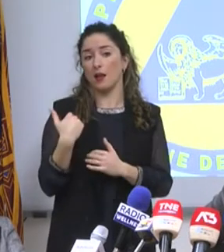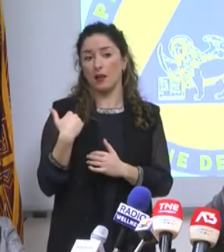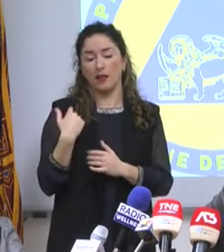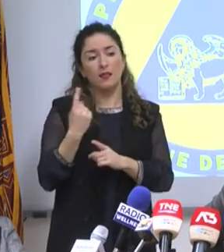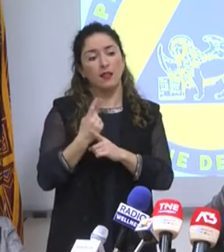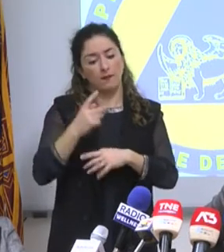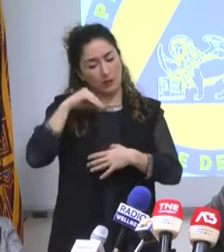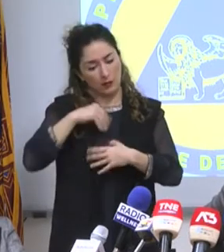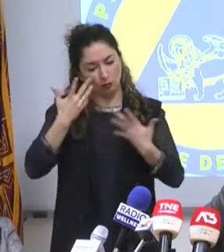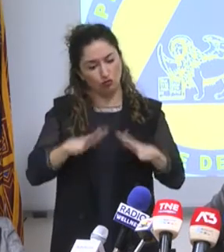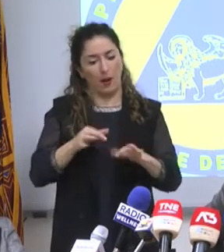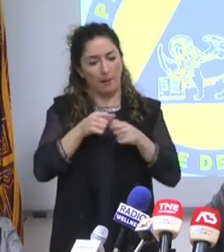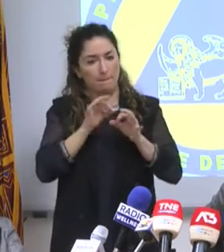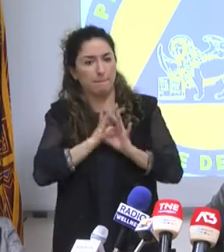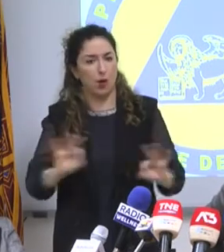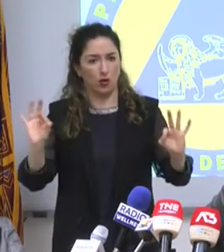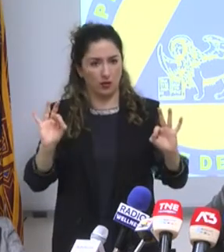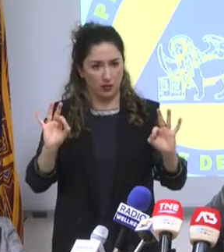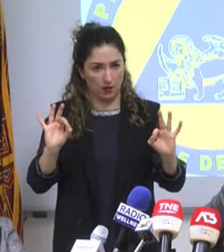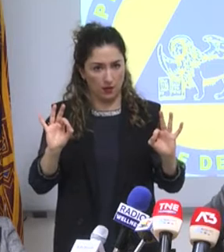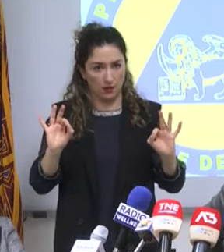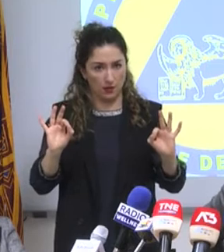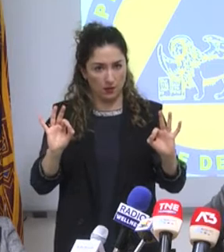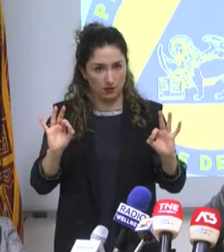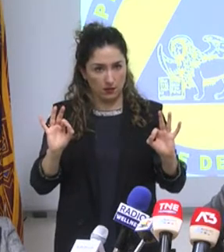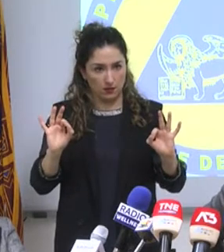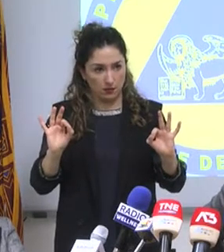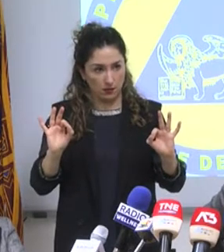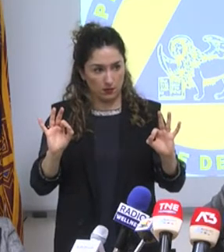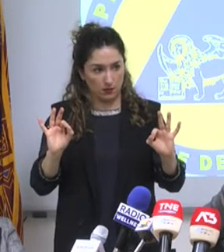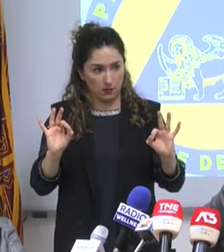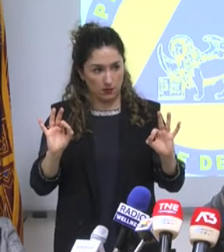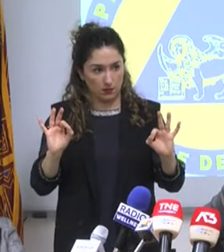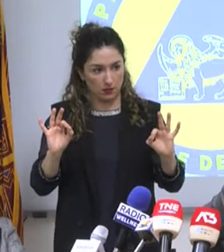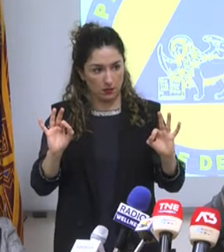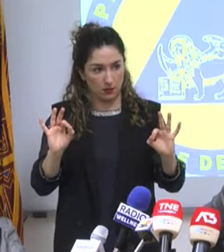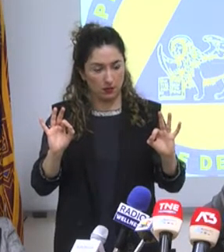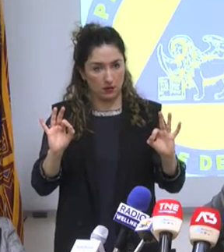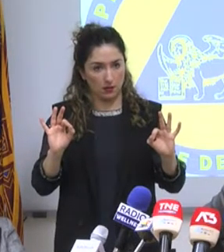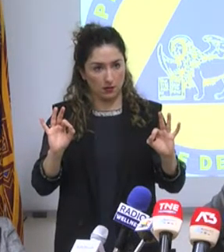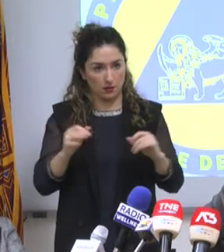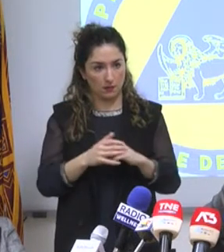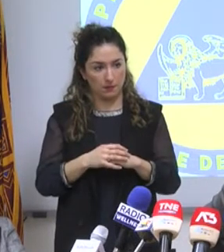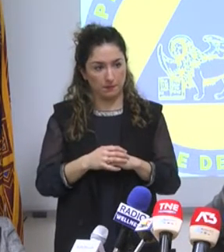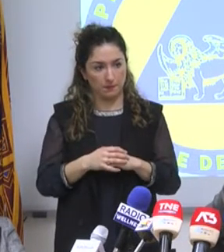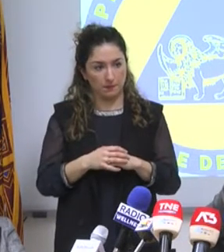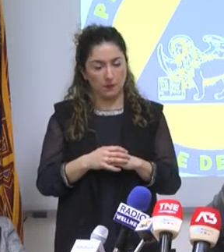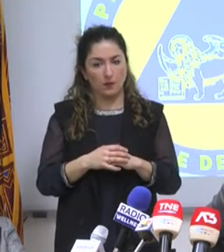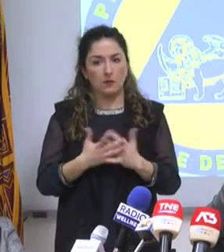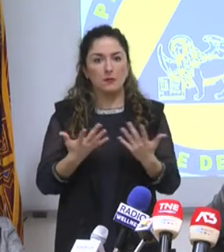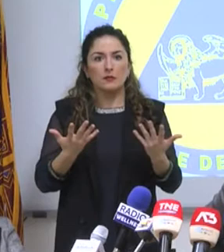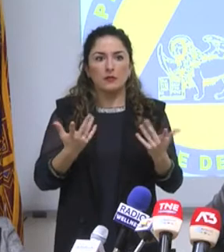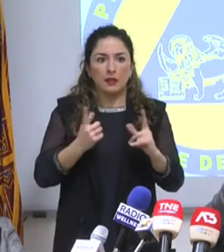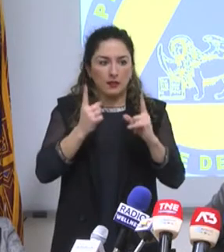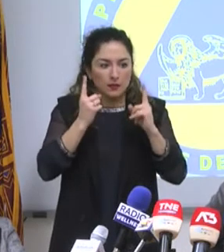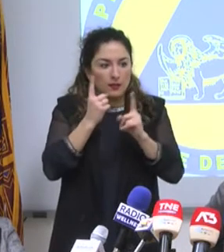'indole umana, ma non la follia di andare sul crinale di un borrone. Quindi tutto dipende